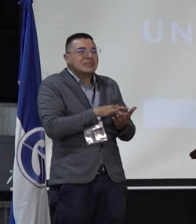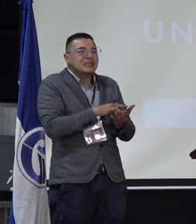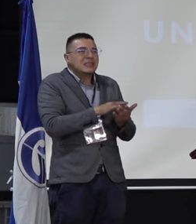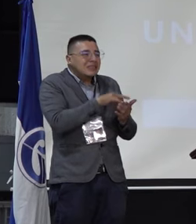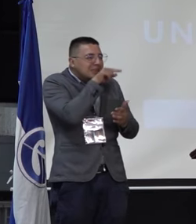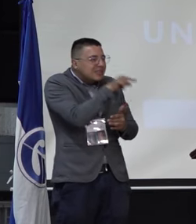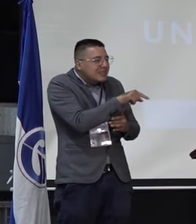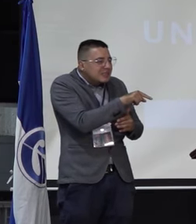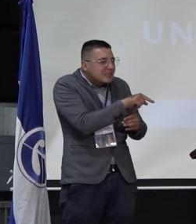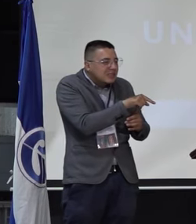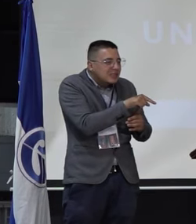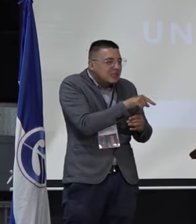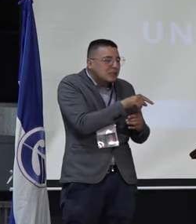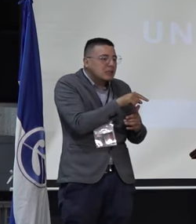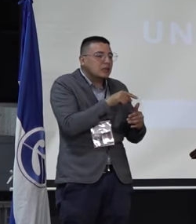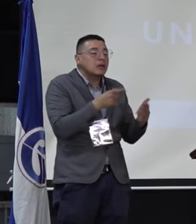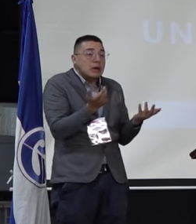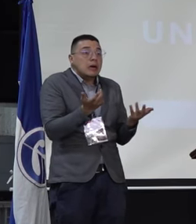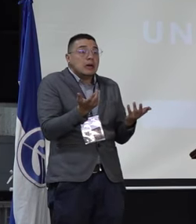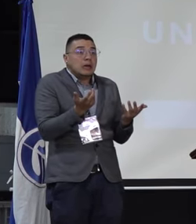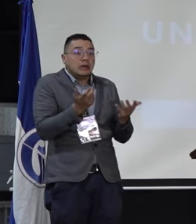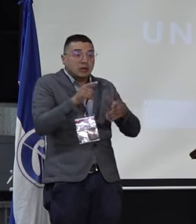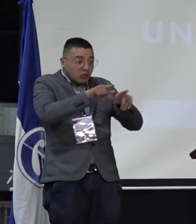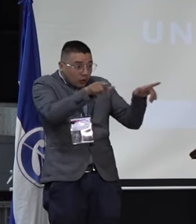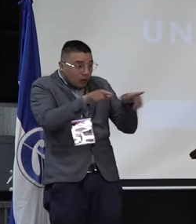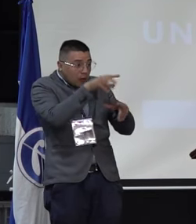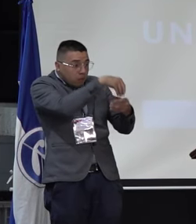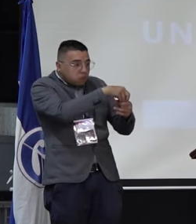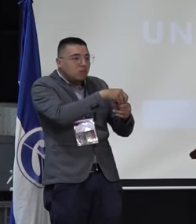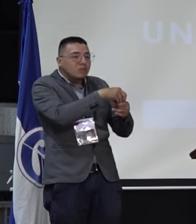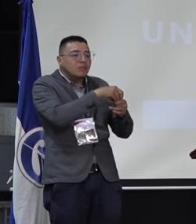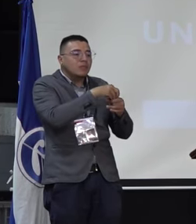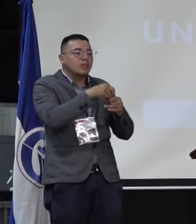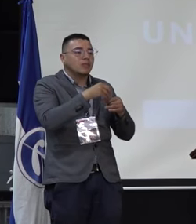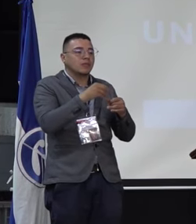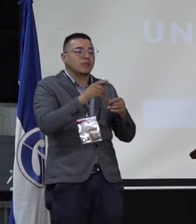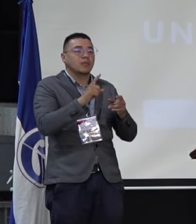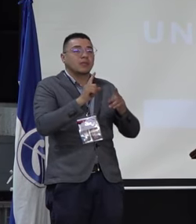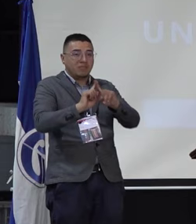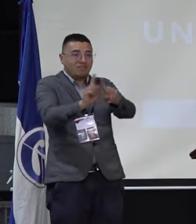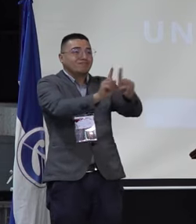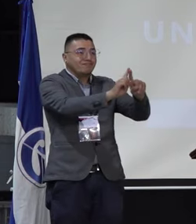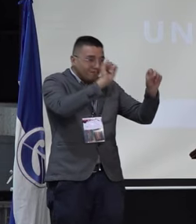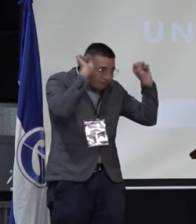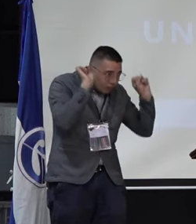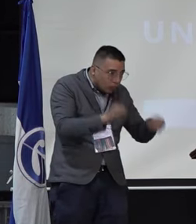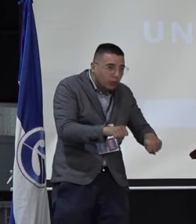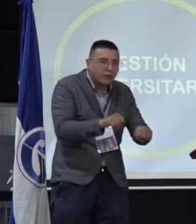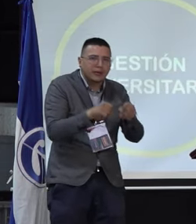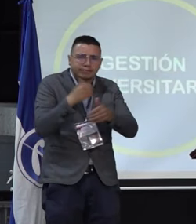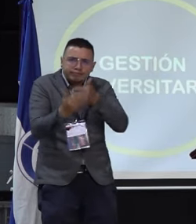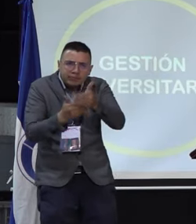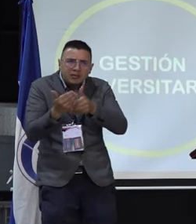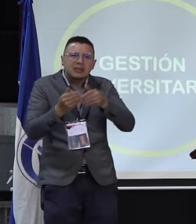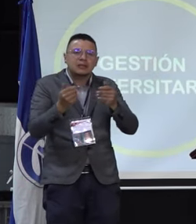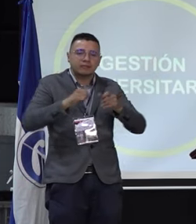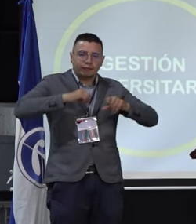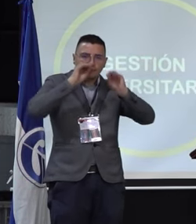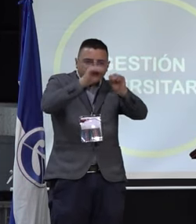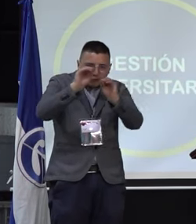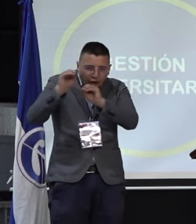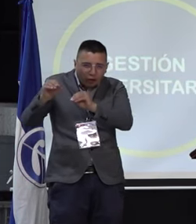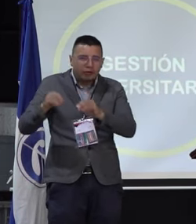lugar y con el fin de que se pueda desarrollar desde allí iniciativas de formación,